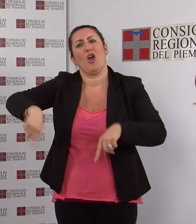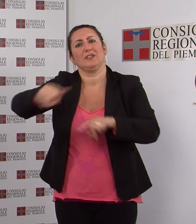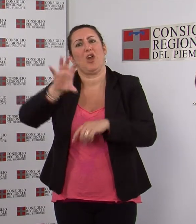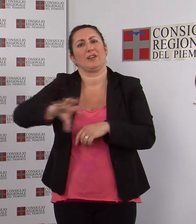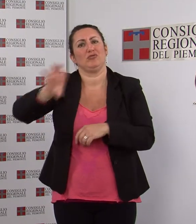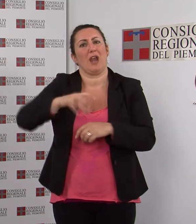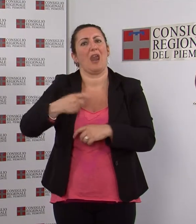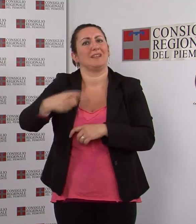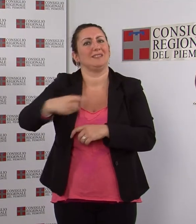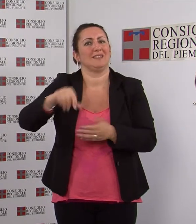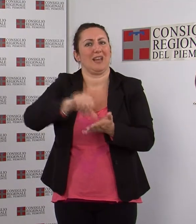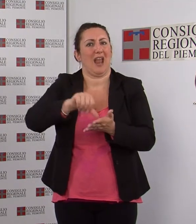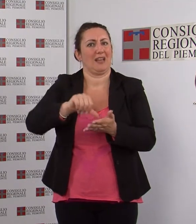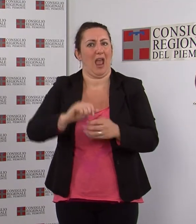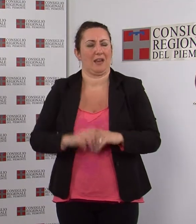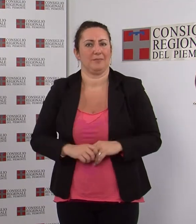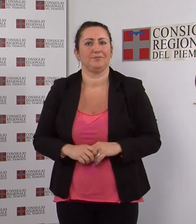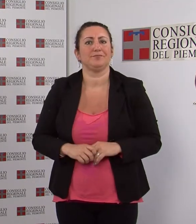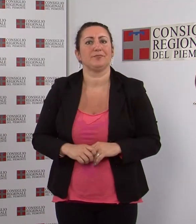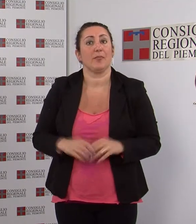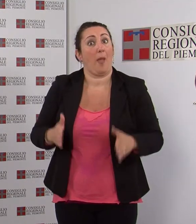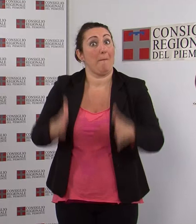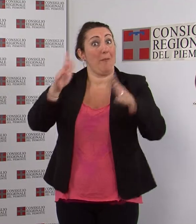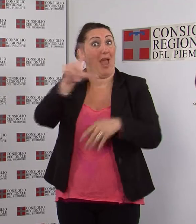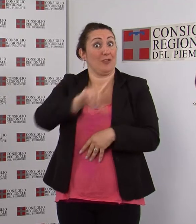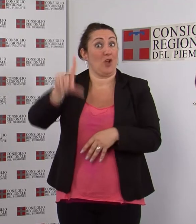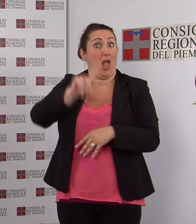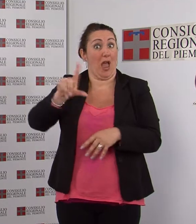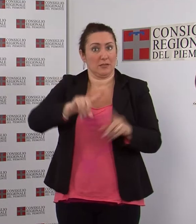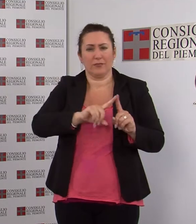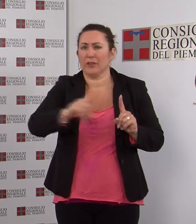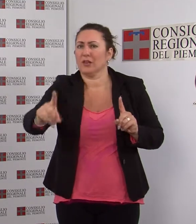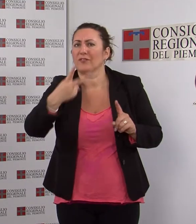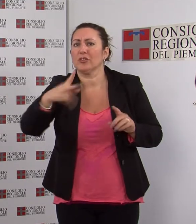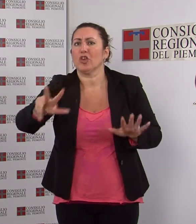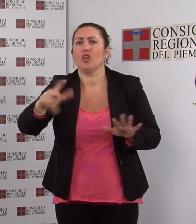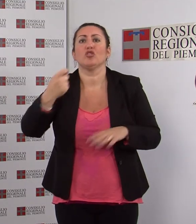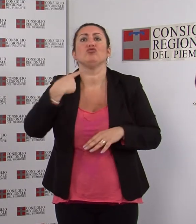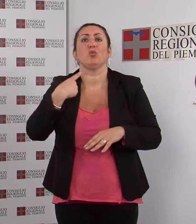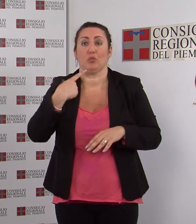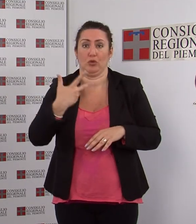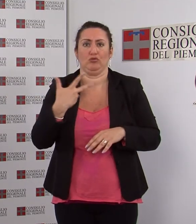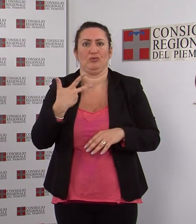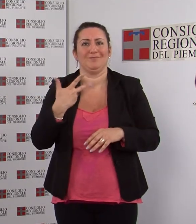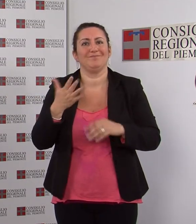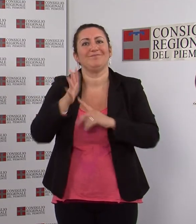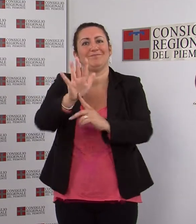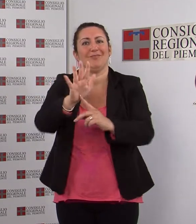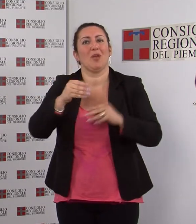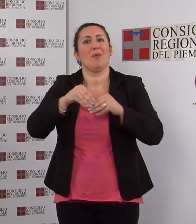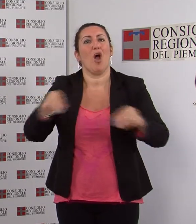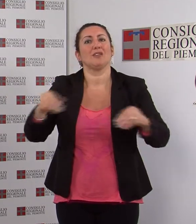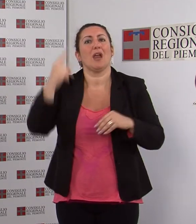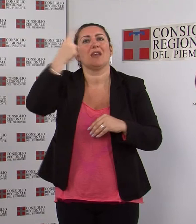Mostra naturalmente È visibile a Palazzo Laskaris fino al 28 giugno la mostra, naturalmente, dipinti e